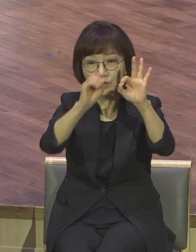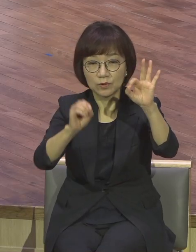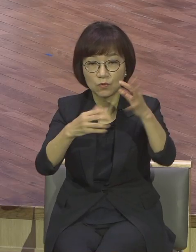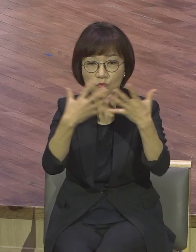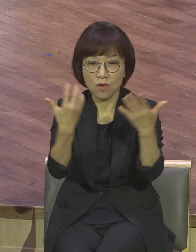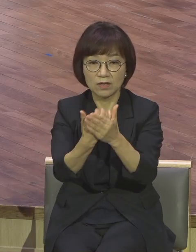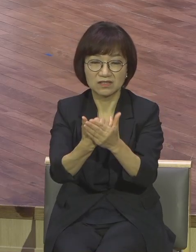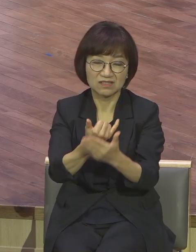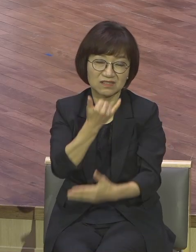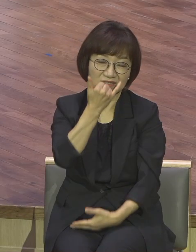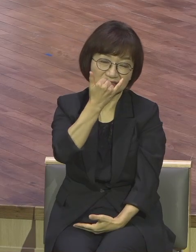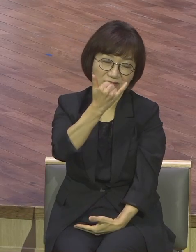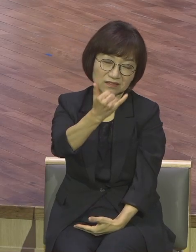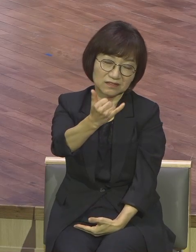푹 자고 있다